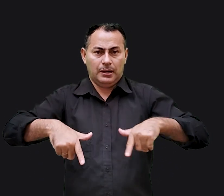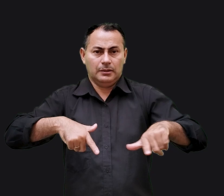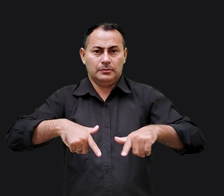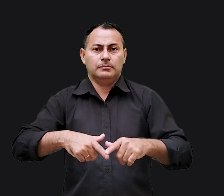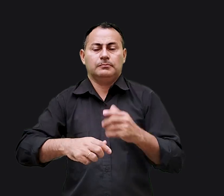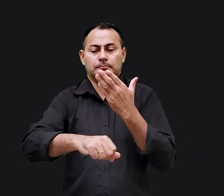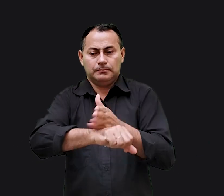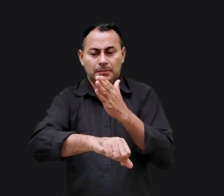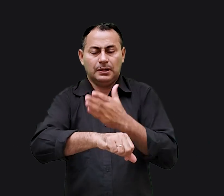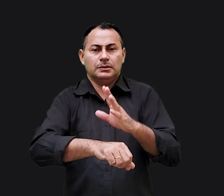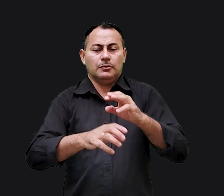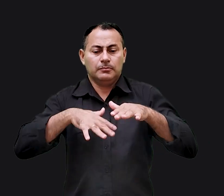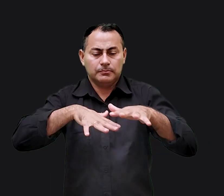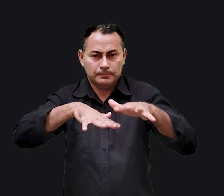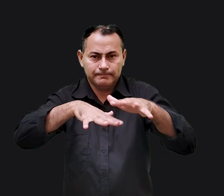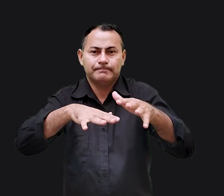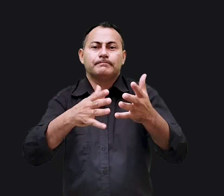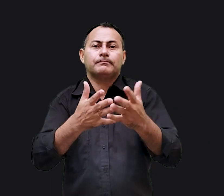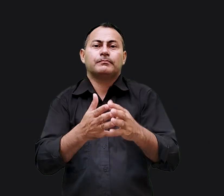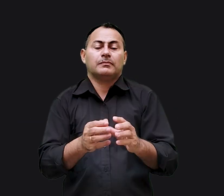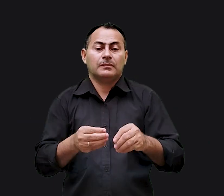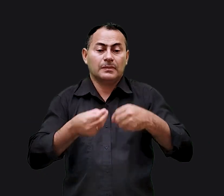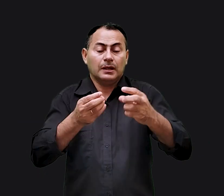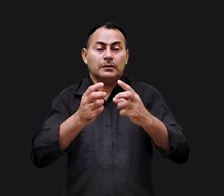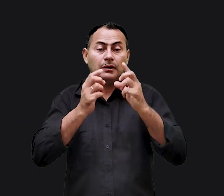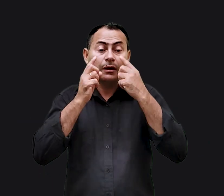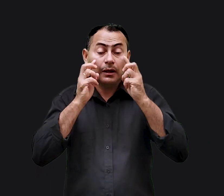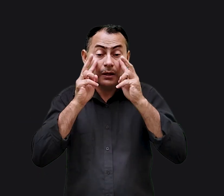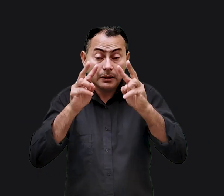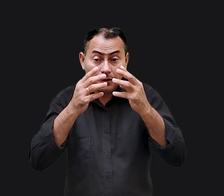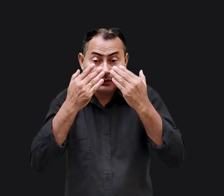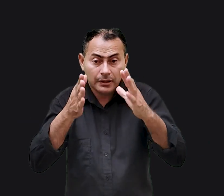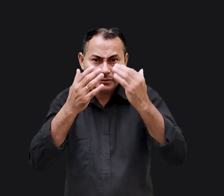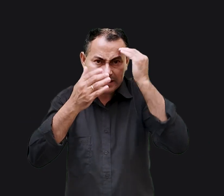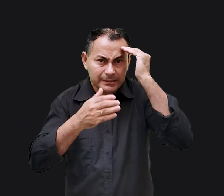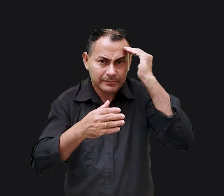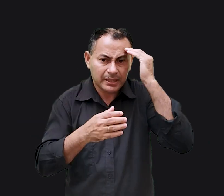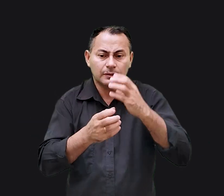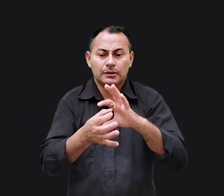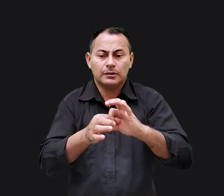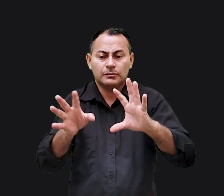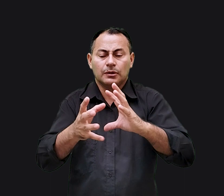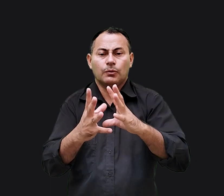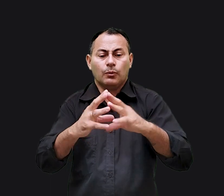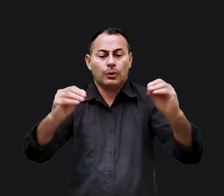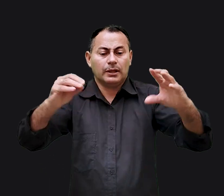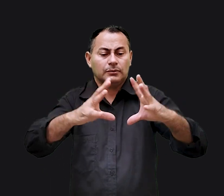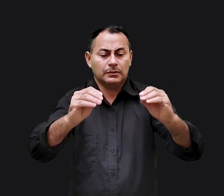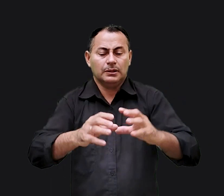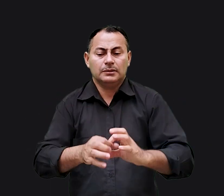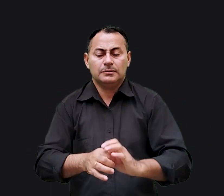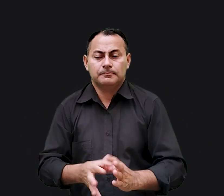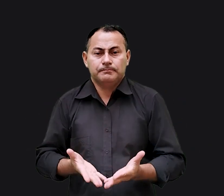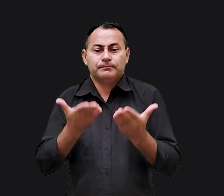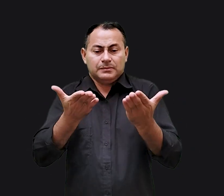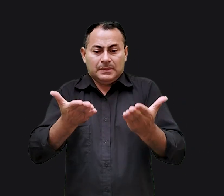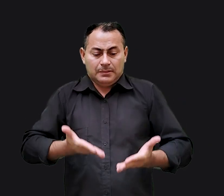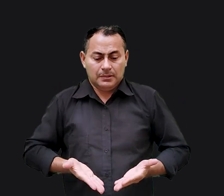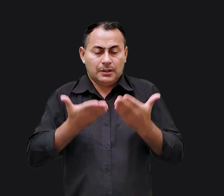ministério e a praticar o seu manifesto, dando visão, curando, libertando. Portanto, entregue-se